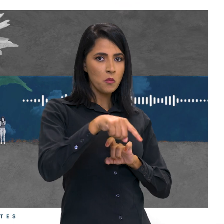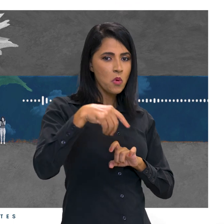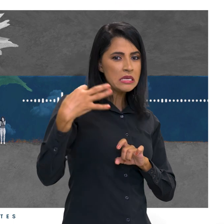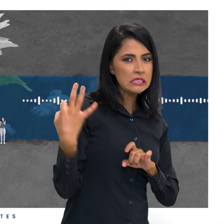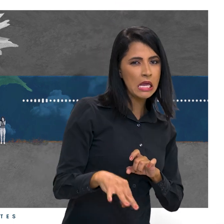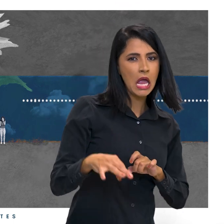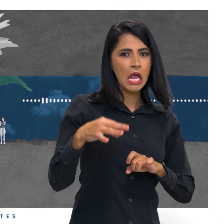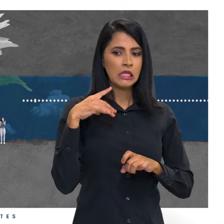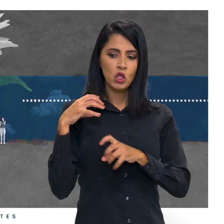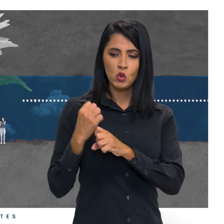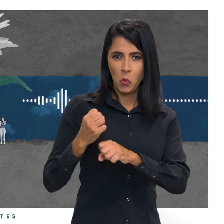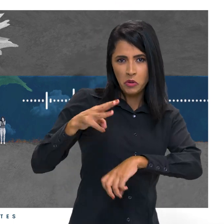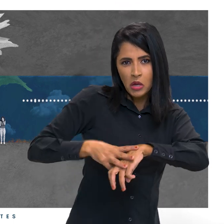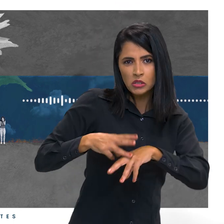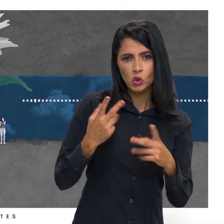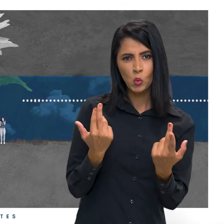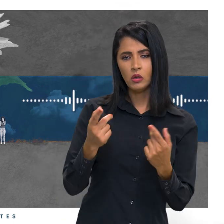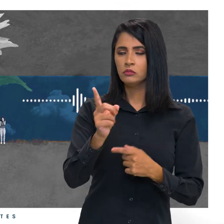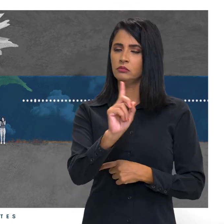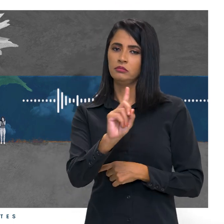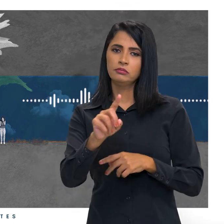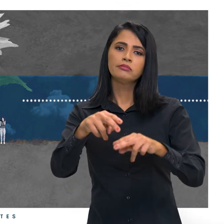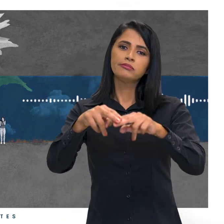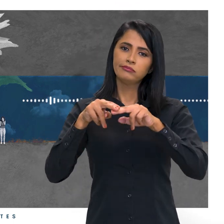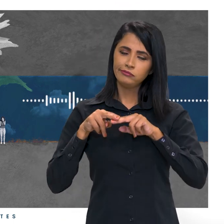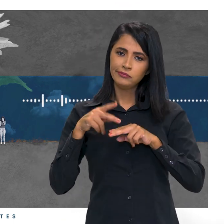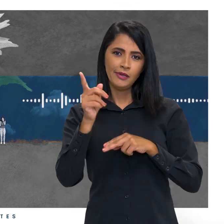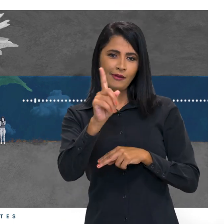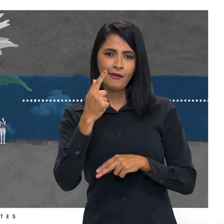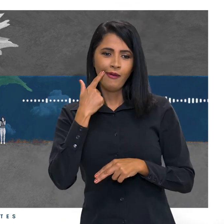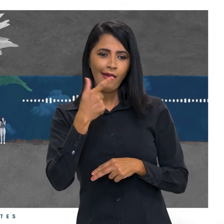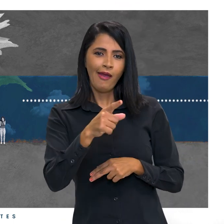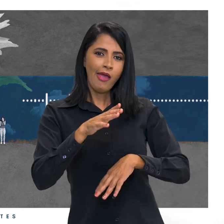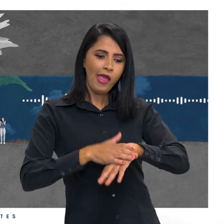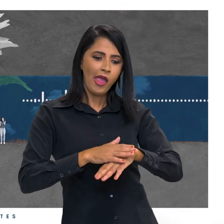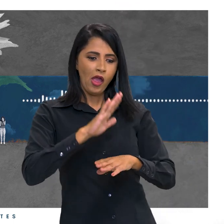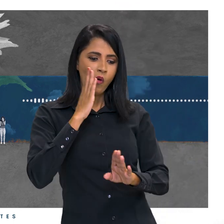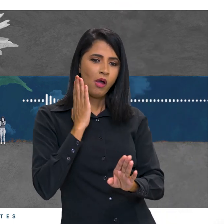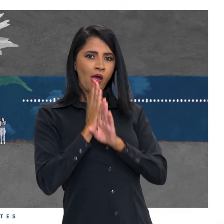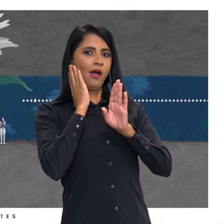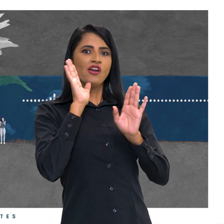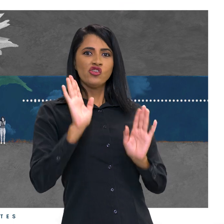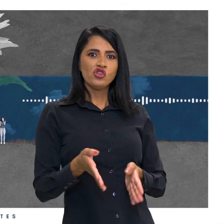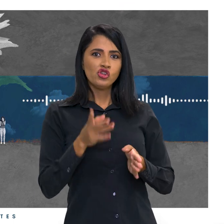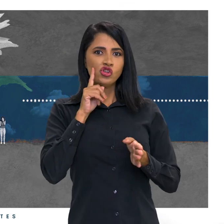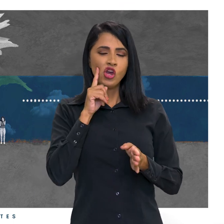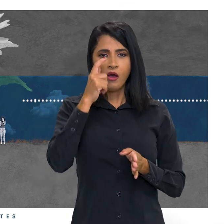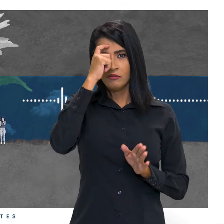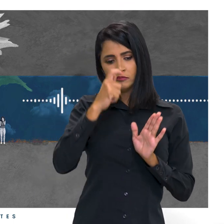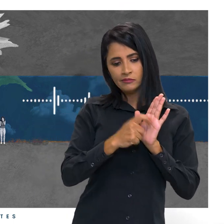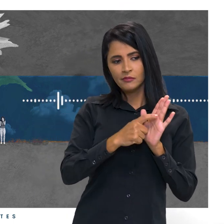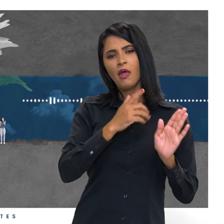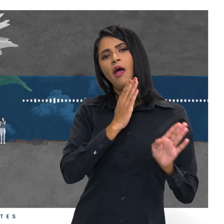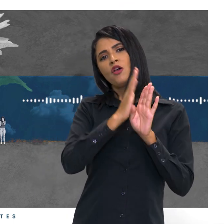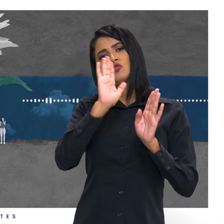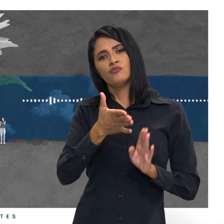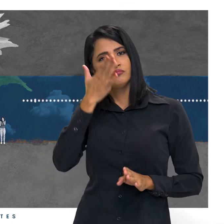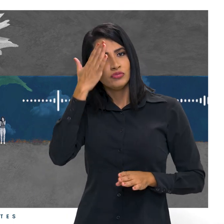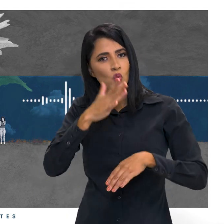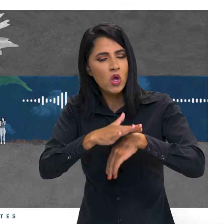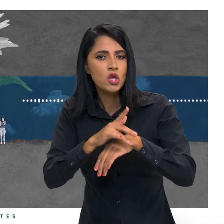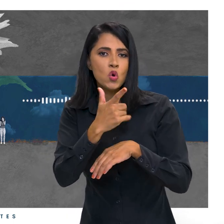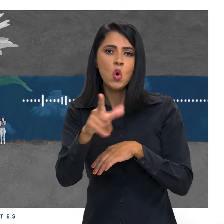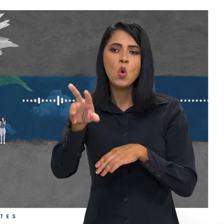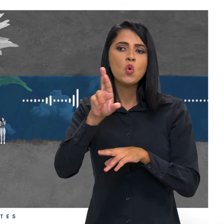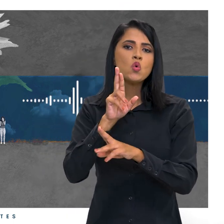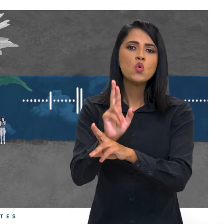como uma soma matemática. Por isso, nada de querer se autodiagnosticar utilizando inteligência artificial ou algum resultado de